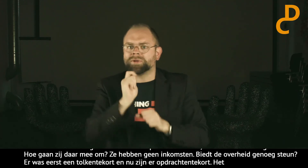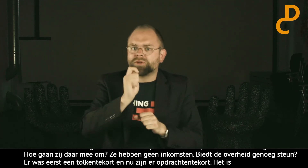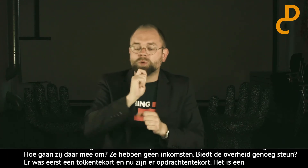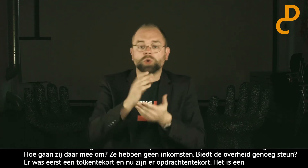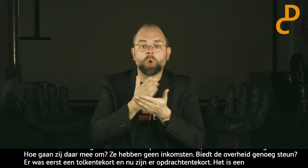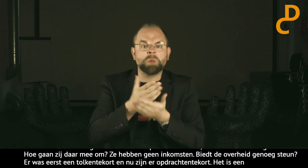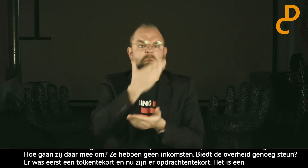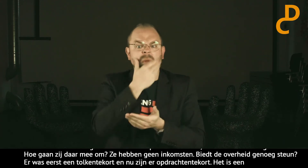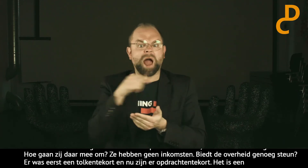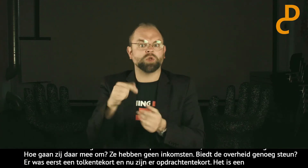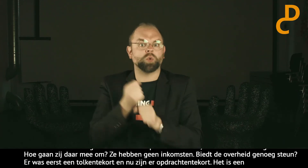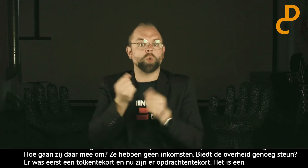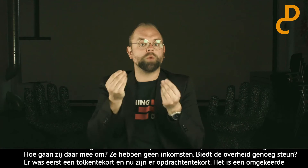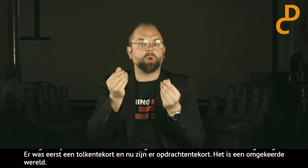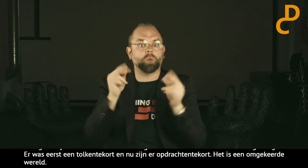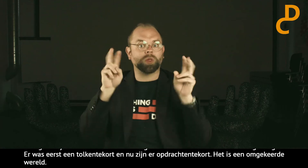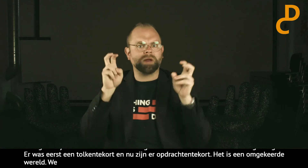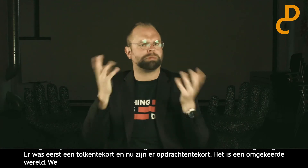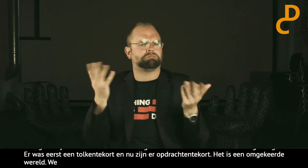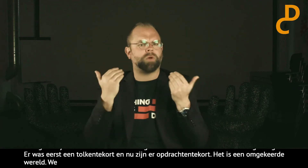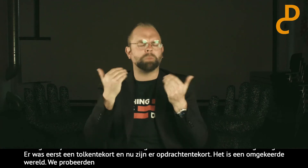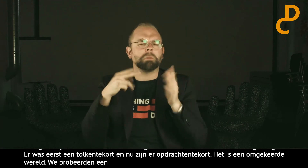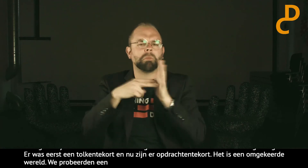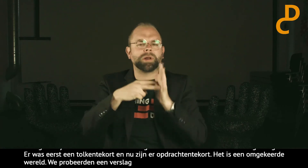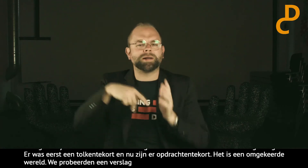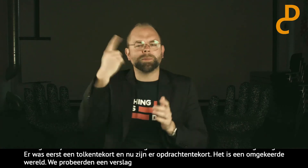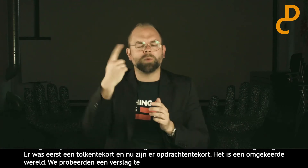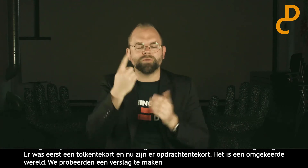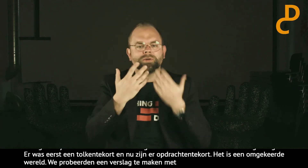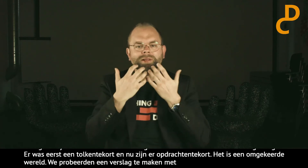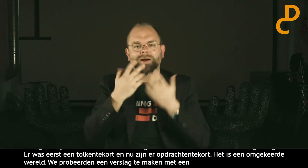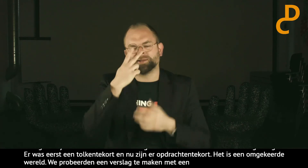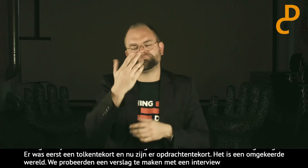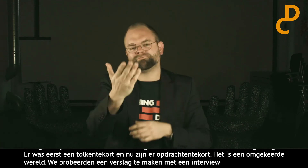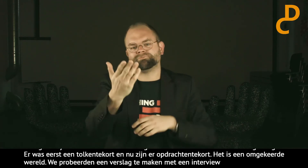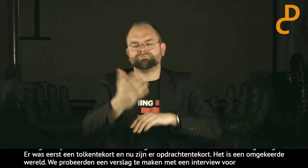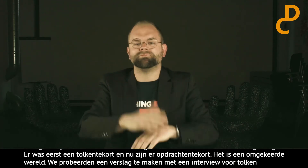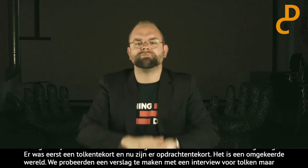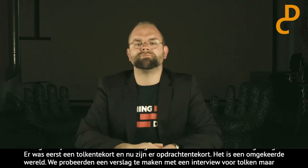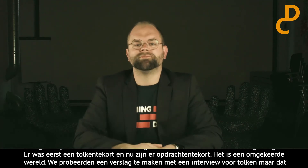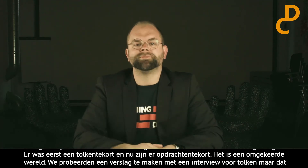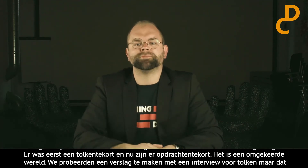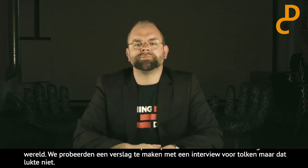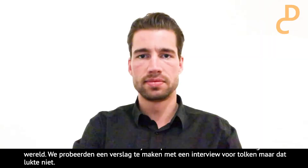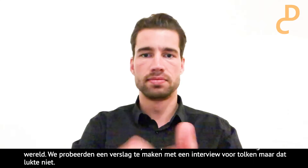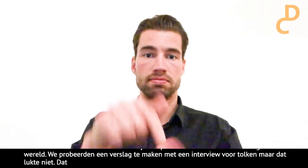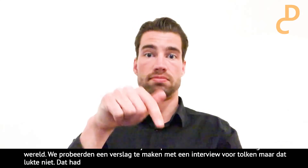Ik probeerde een verslag te maken voor een interview van tolken. Alleen dat lukte niet. En dat had te maken met het onderwerp. En Bernd vertelt dat.